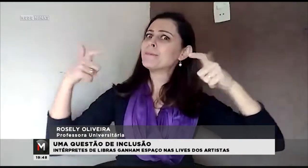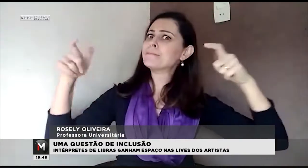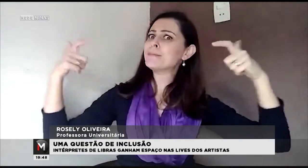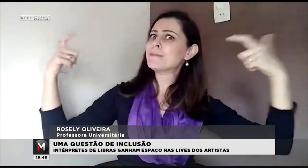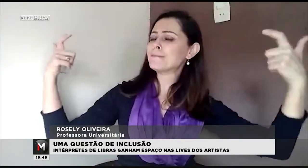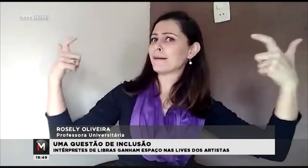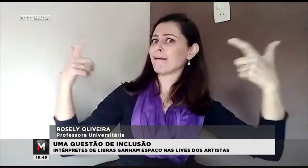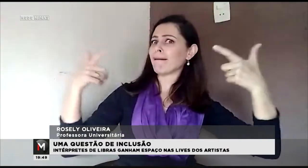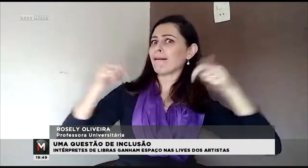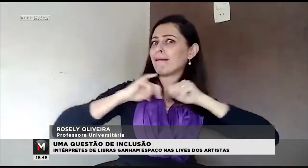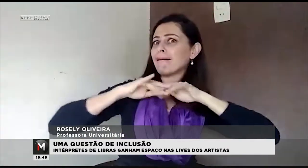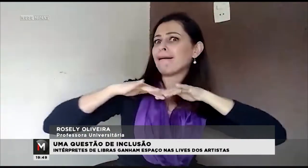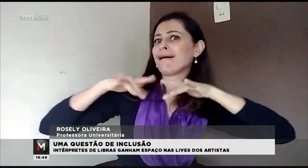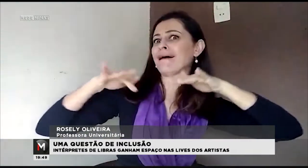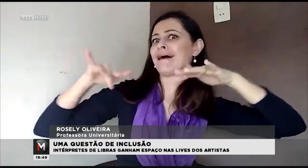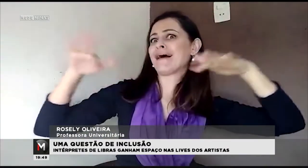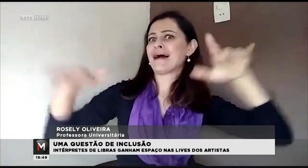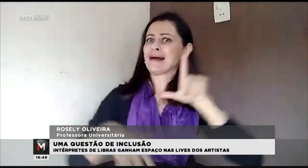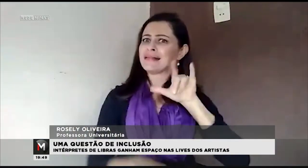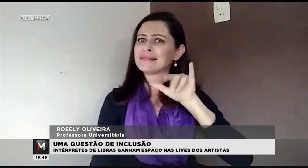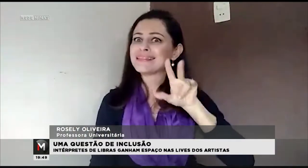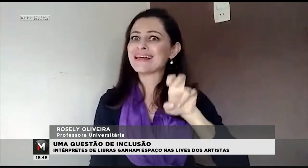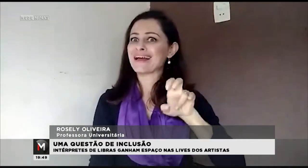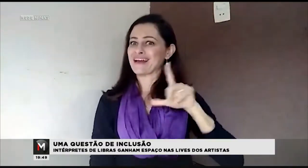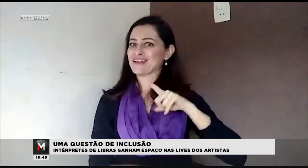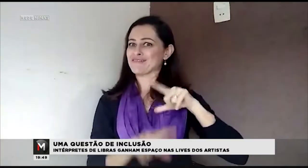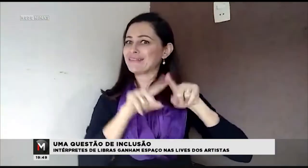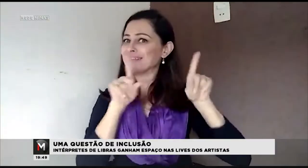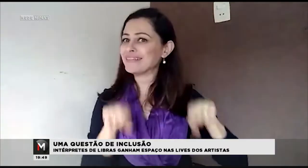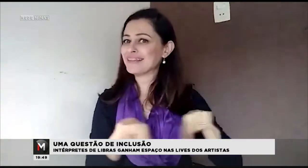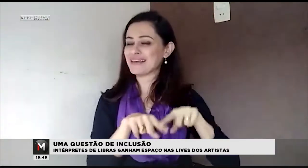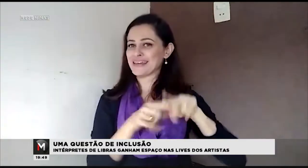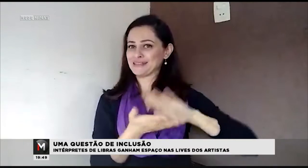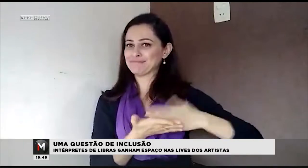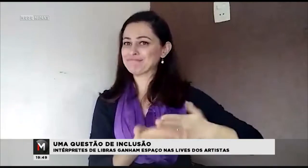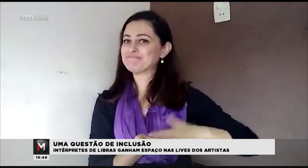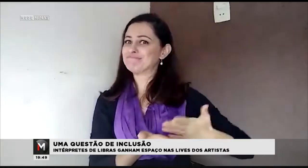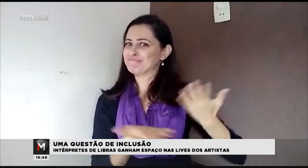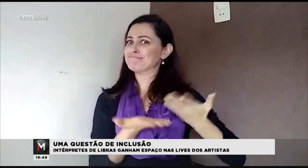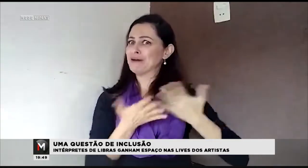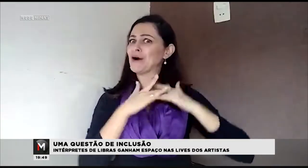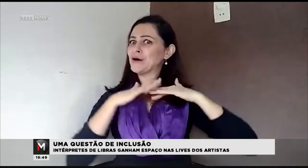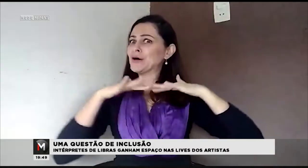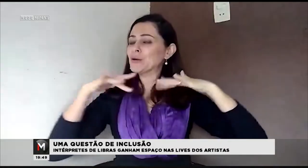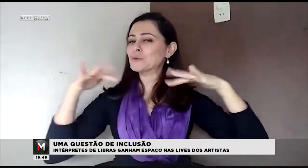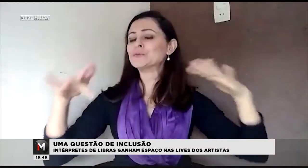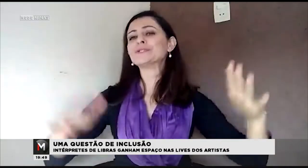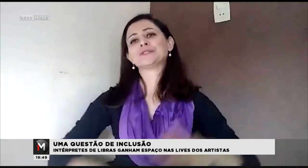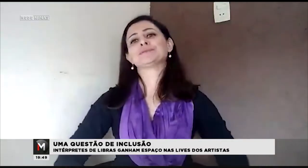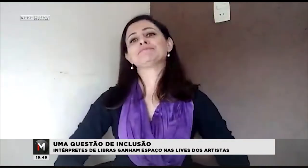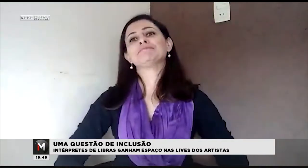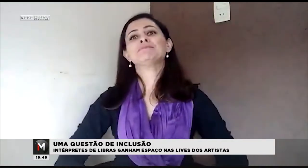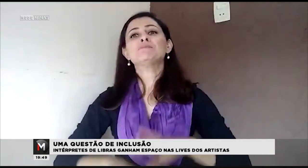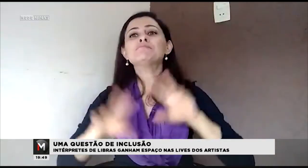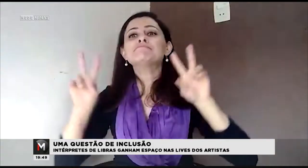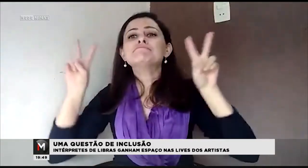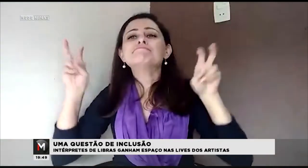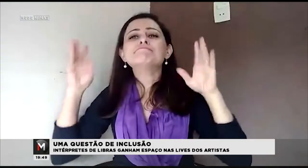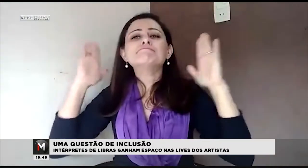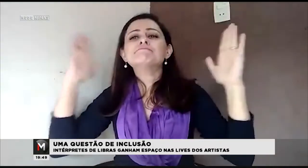crescendo e difundido essas lives com a janela de intérprete de Libras. E